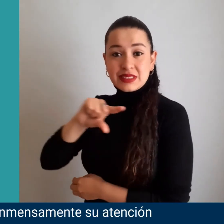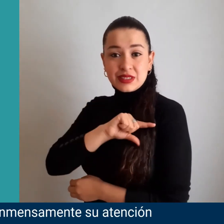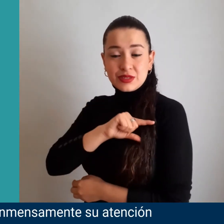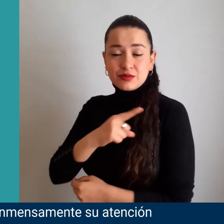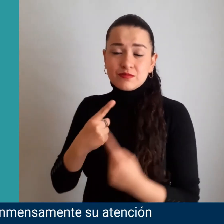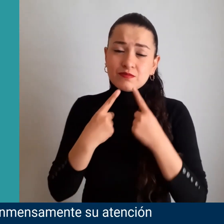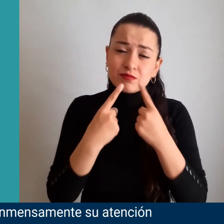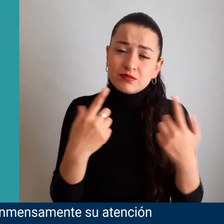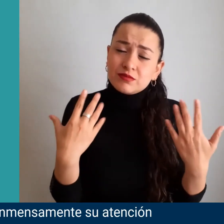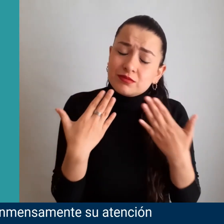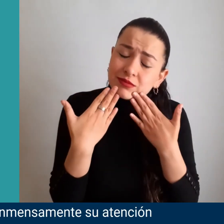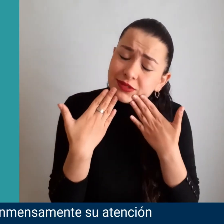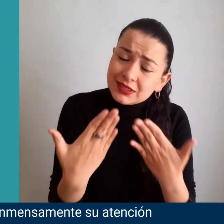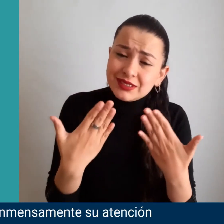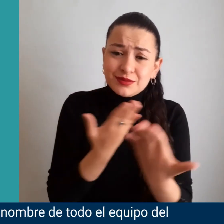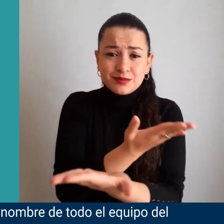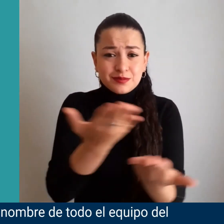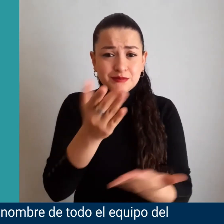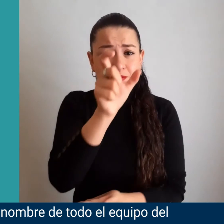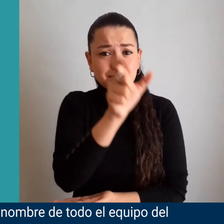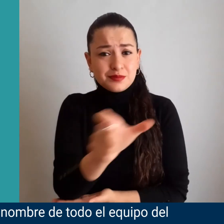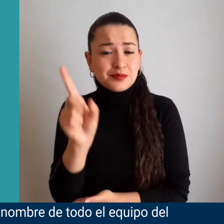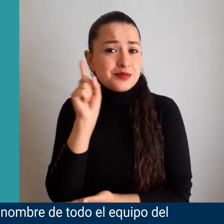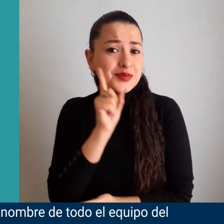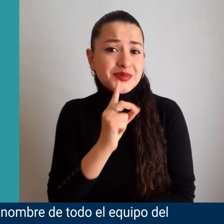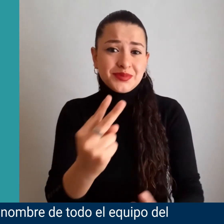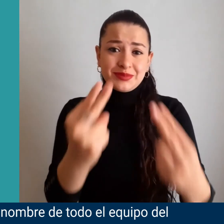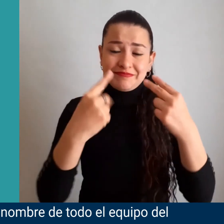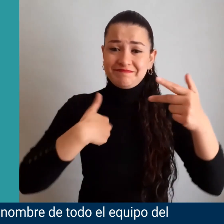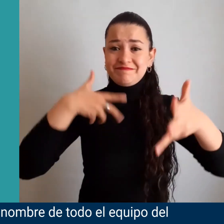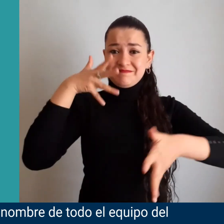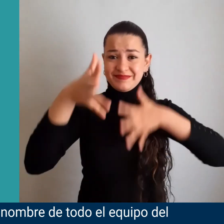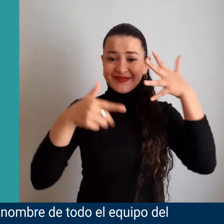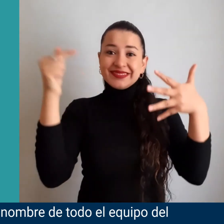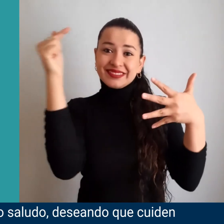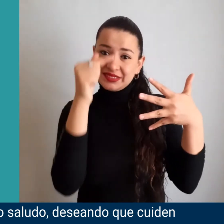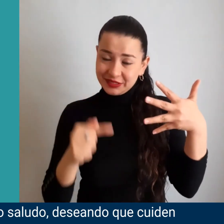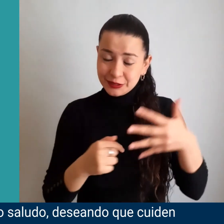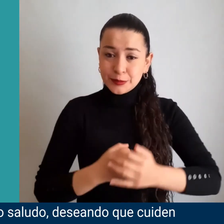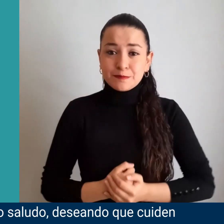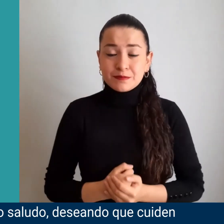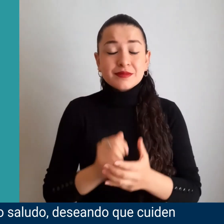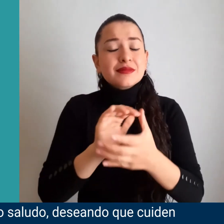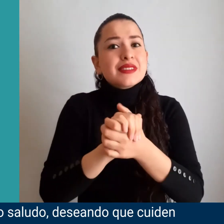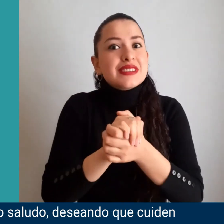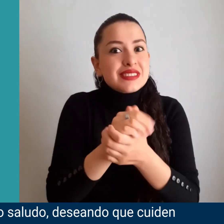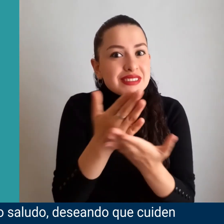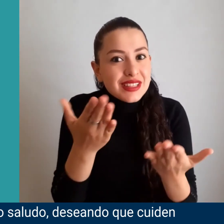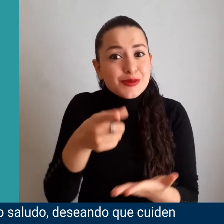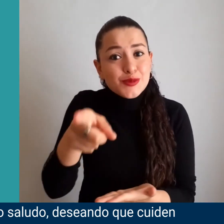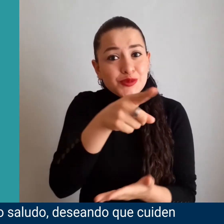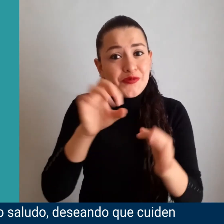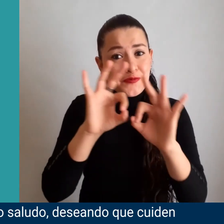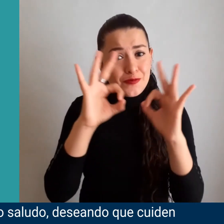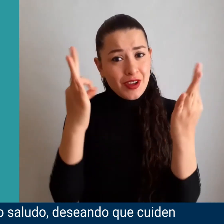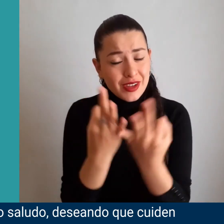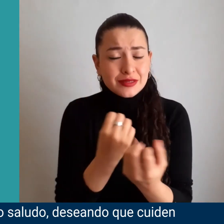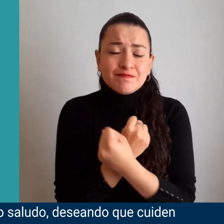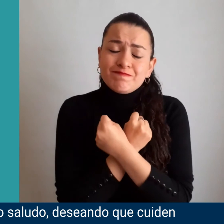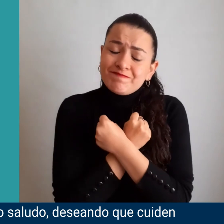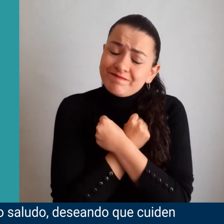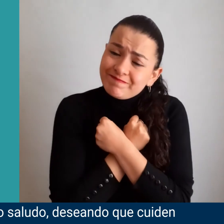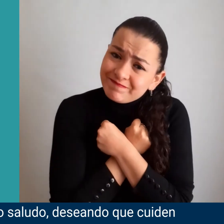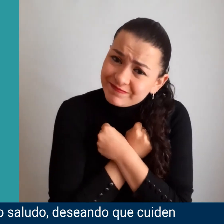Agradecemos inmensamente su atención y les enviamos, en nombre de todo el equipo del INSOR, un afectuoso saludo,